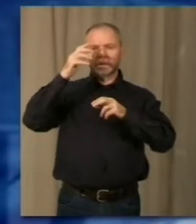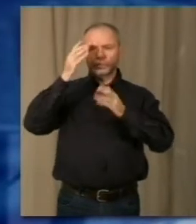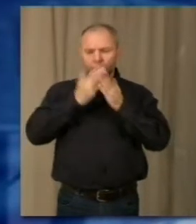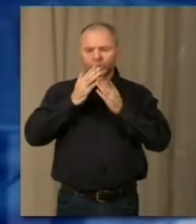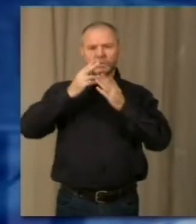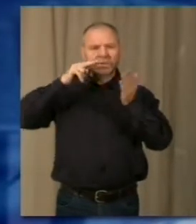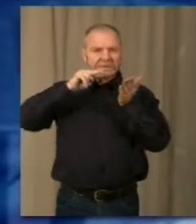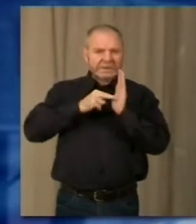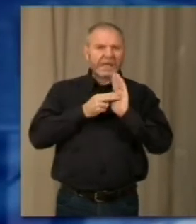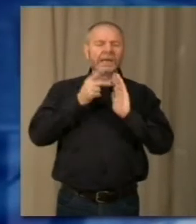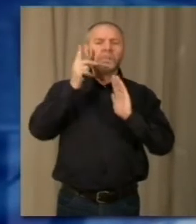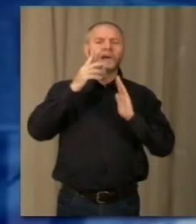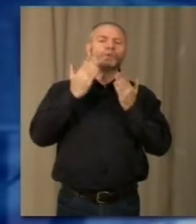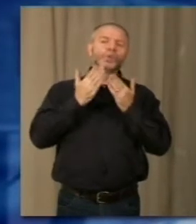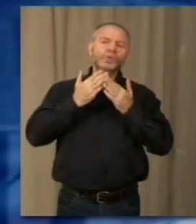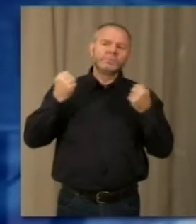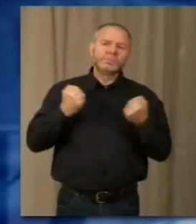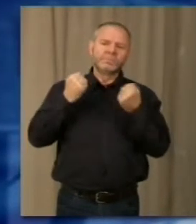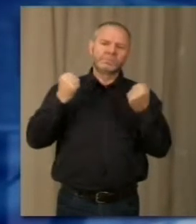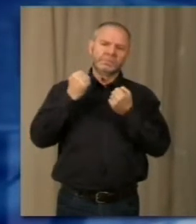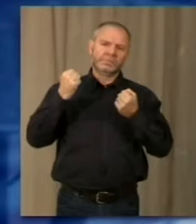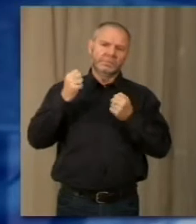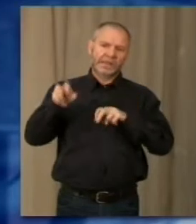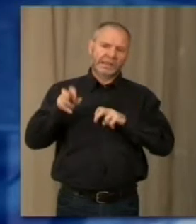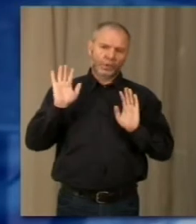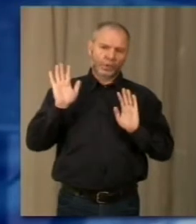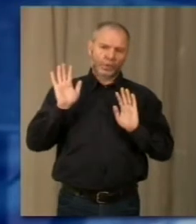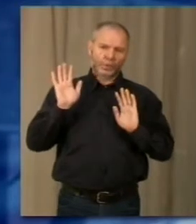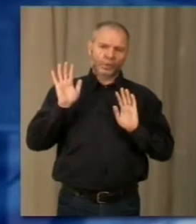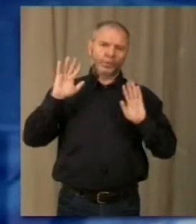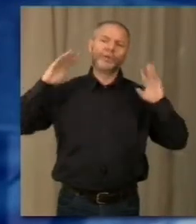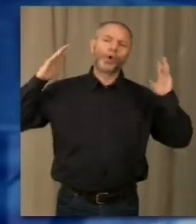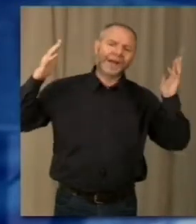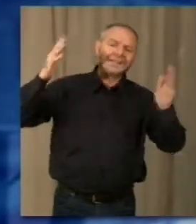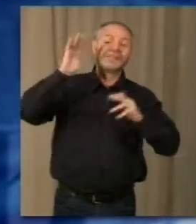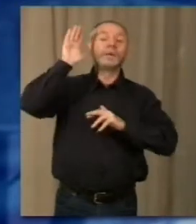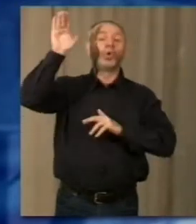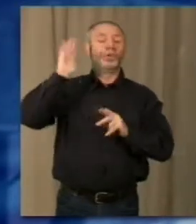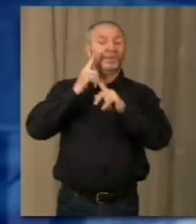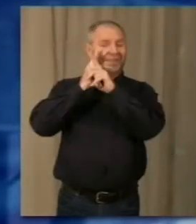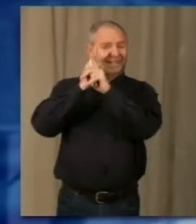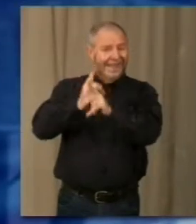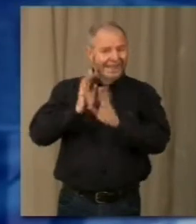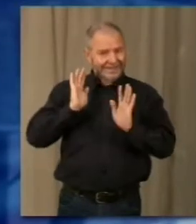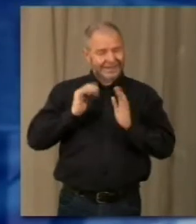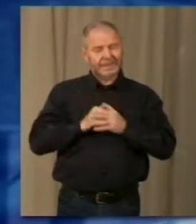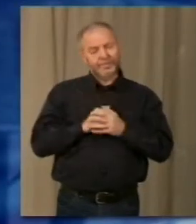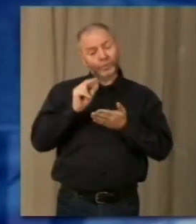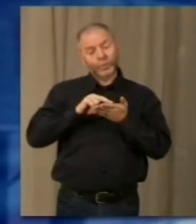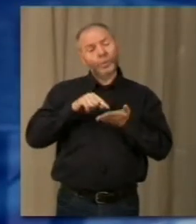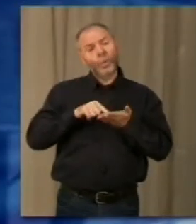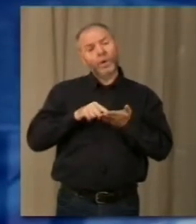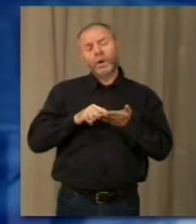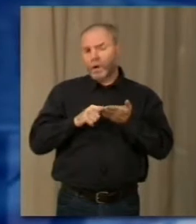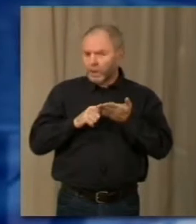tecnici a sostegno dello sviluppo dell'agricoltura e della foresta dell'area alpina. Oltre tutto la scuola dà modo agli